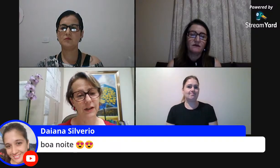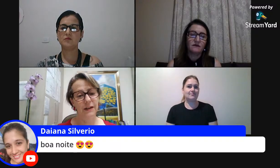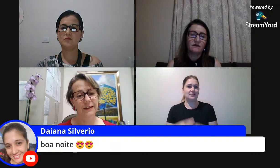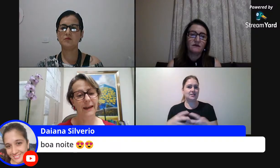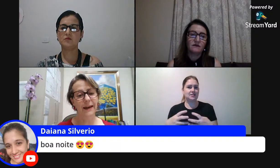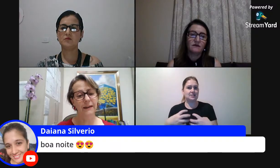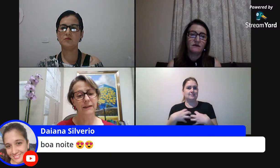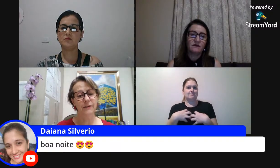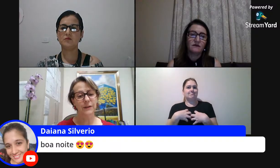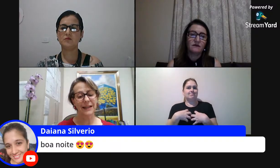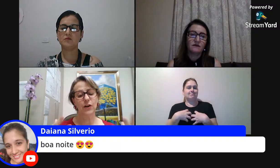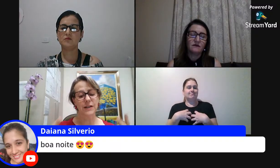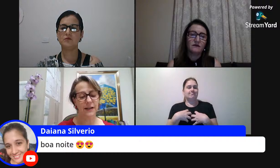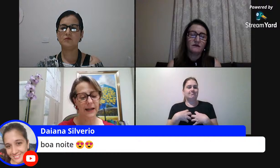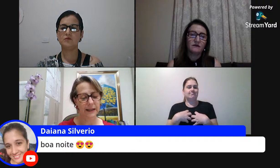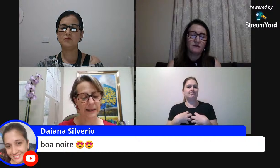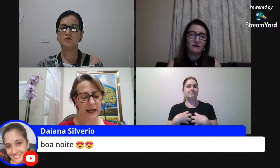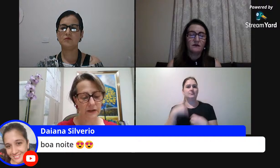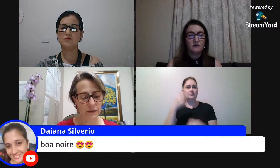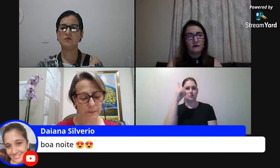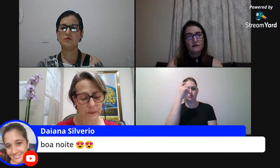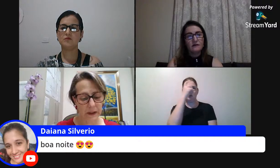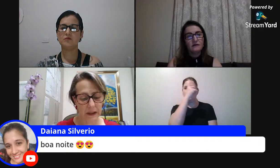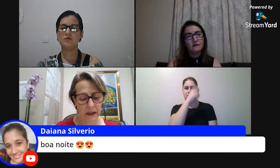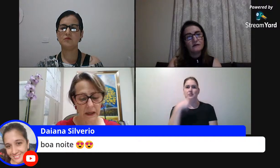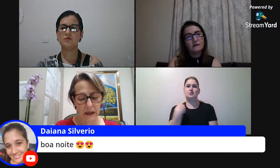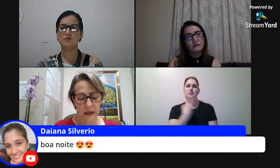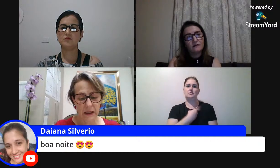gente né na nossa realidade